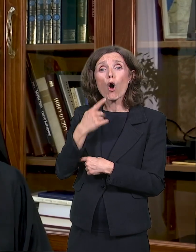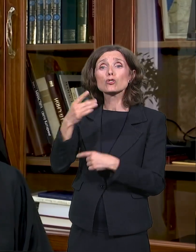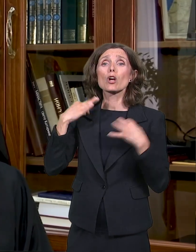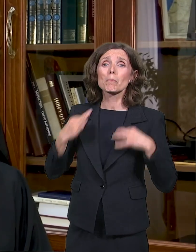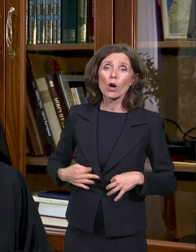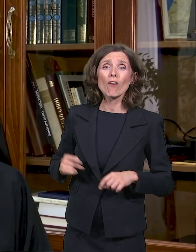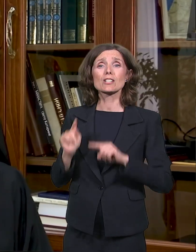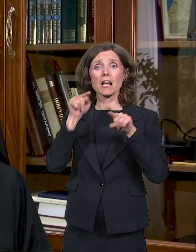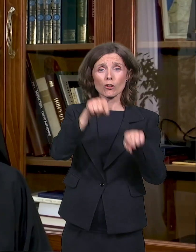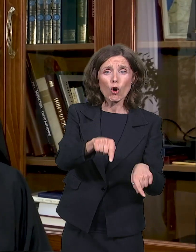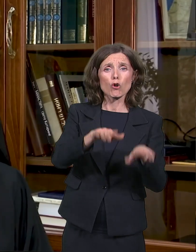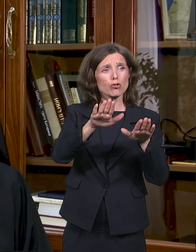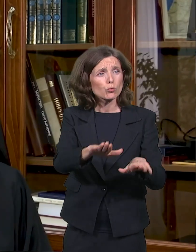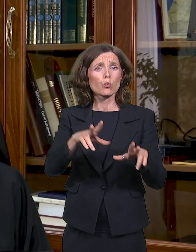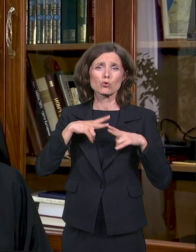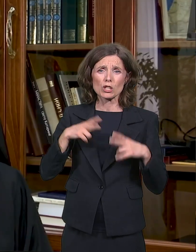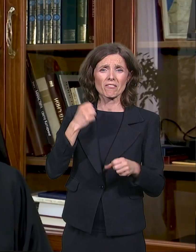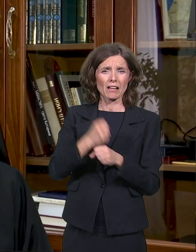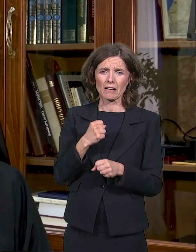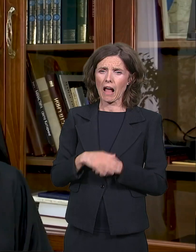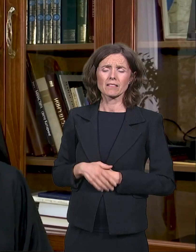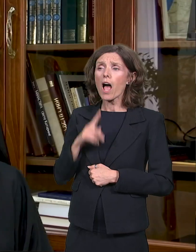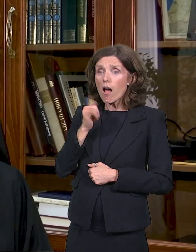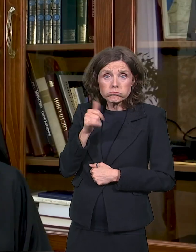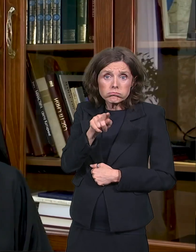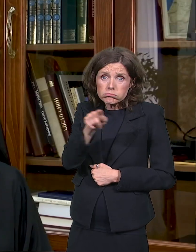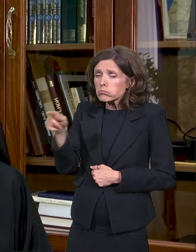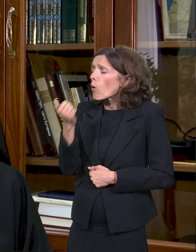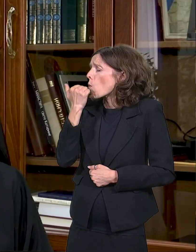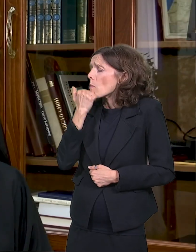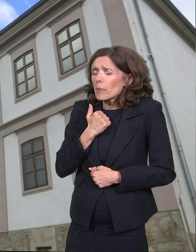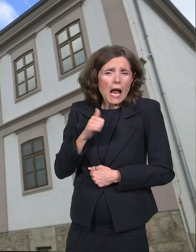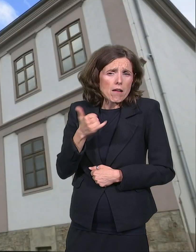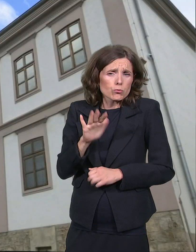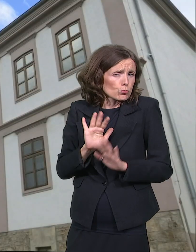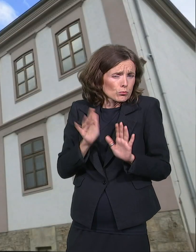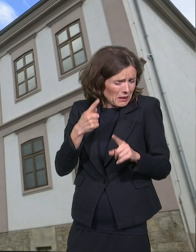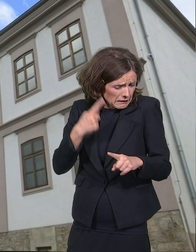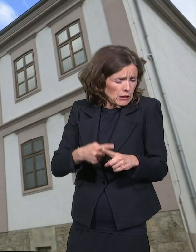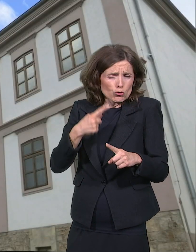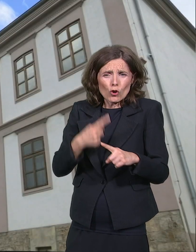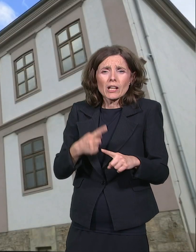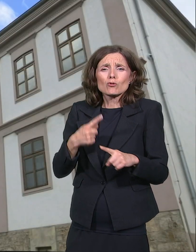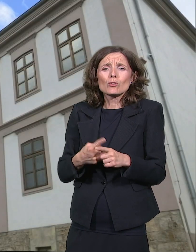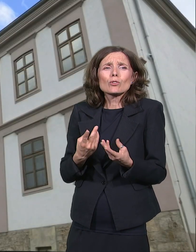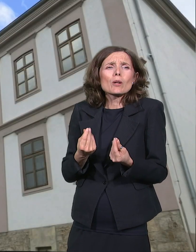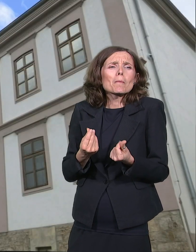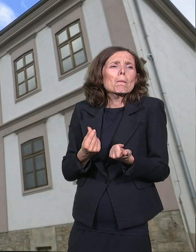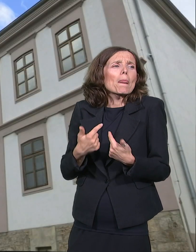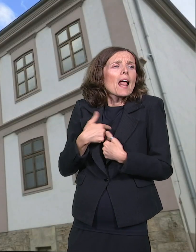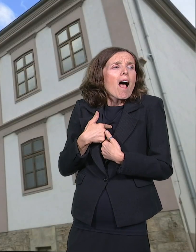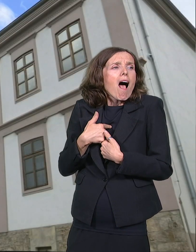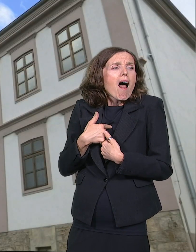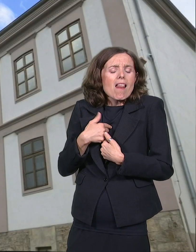I sve je to bilo racionalno, sve je bilo na svom mestu, ali nekako ja sam imao